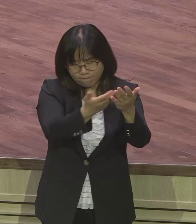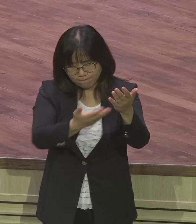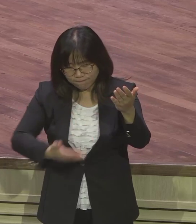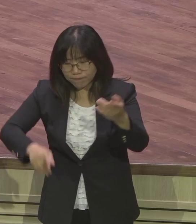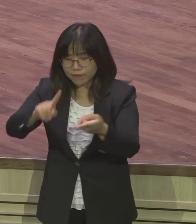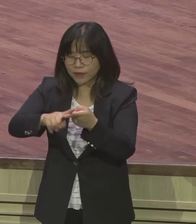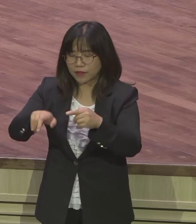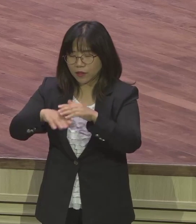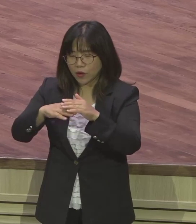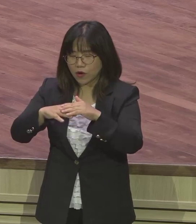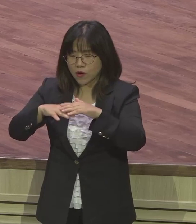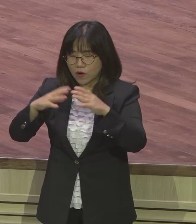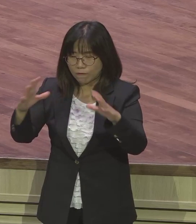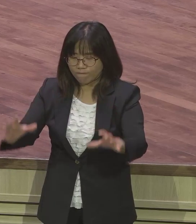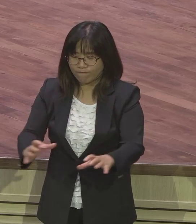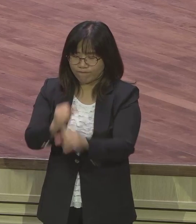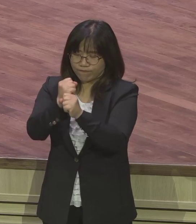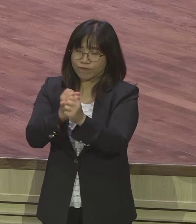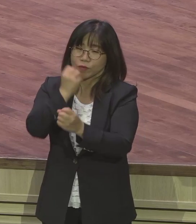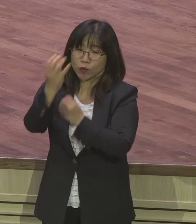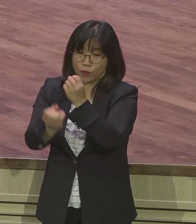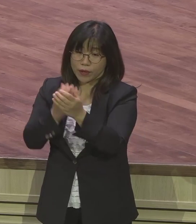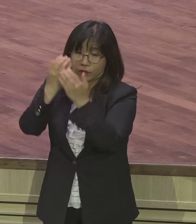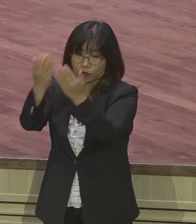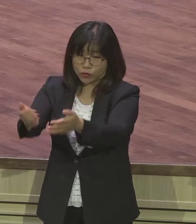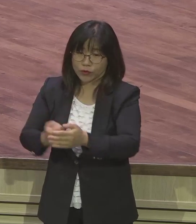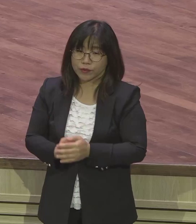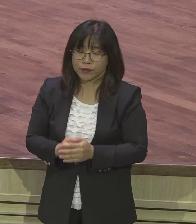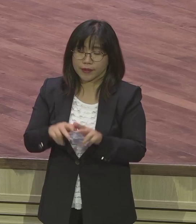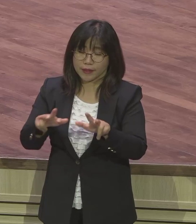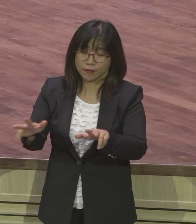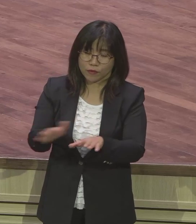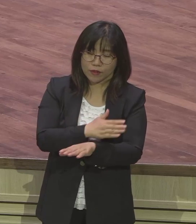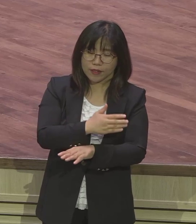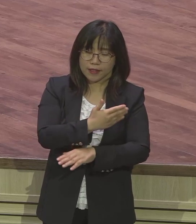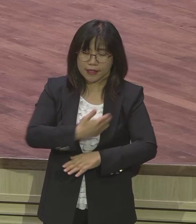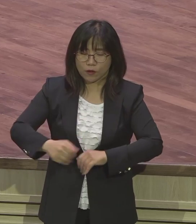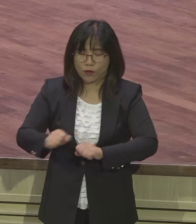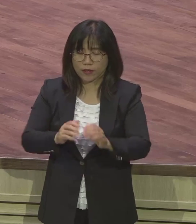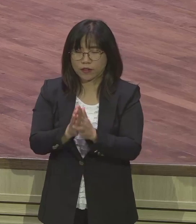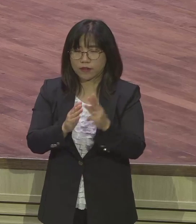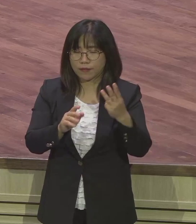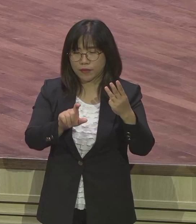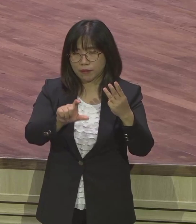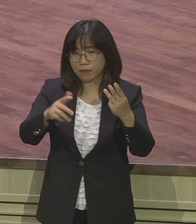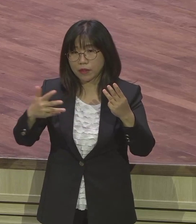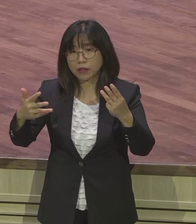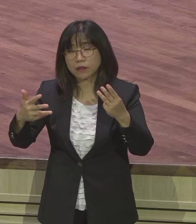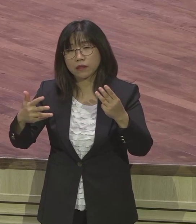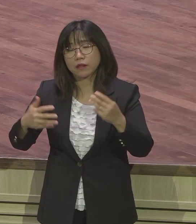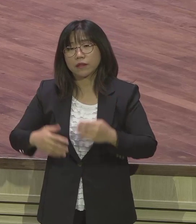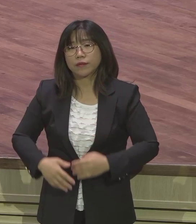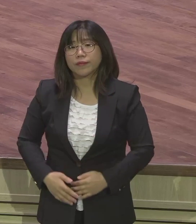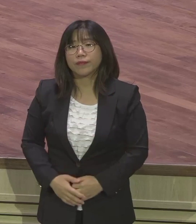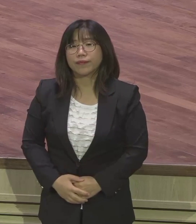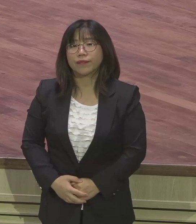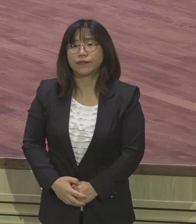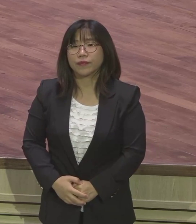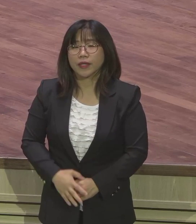자 이제는 뭐예요 상대 1장 8절의 은약이요 이 말씀을 이제 이제는 땅 끝까지 증거해야 돼요